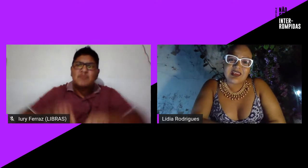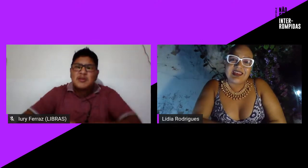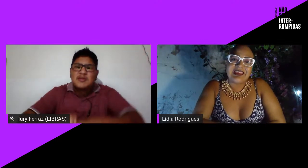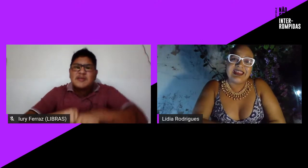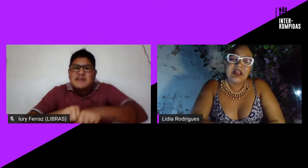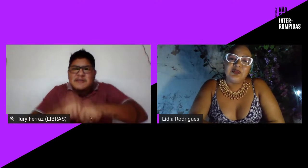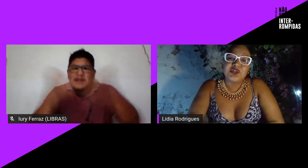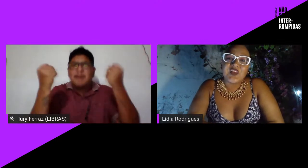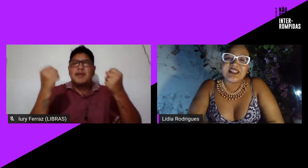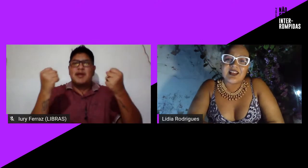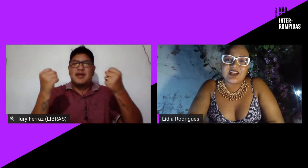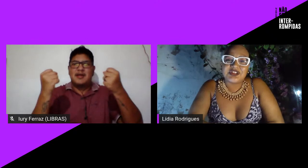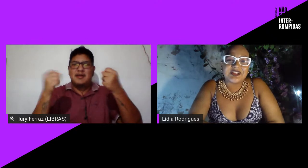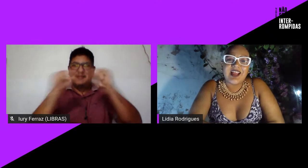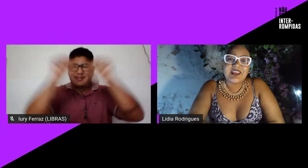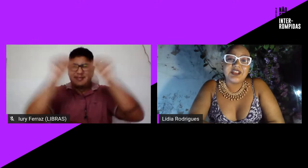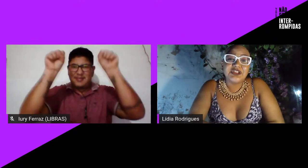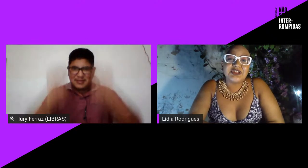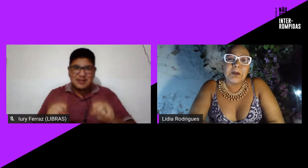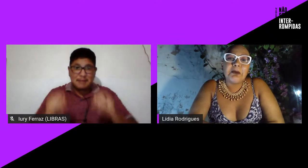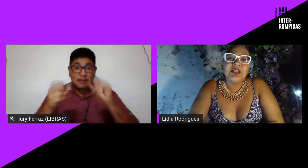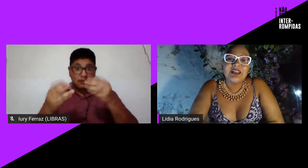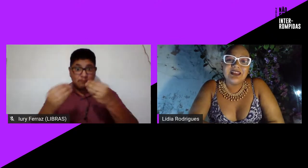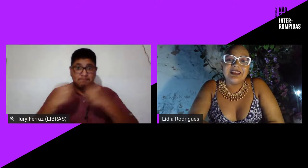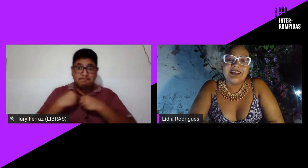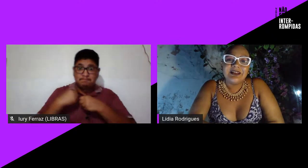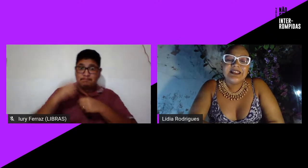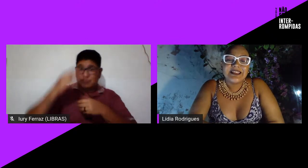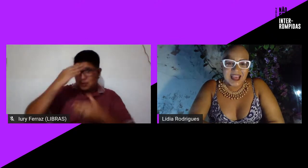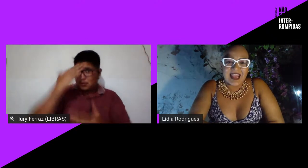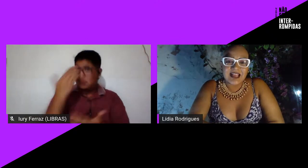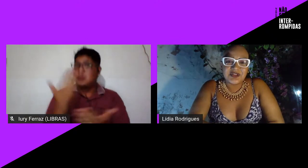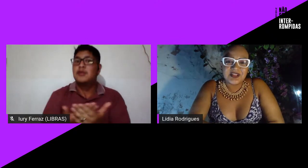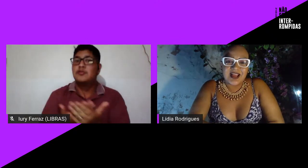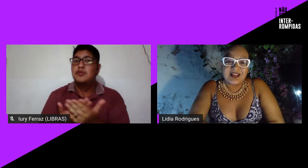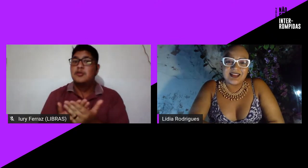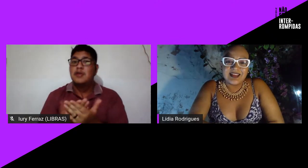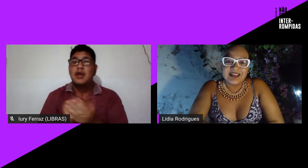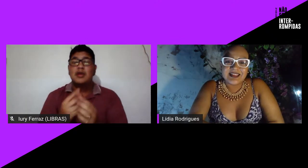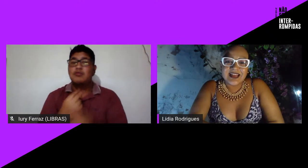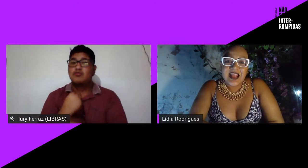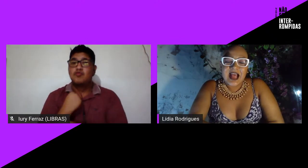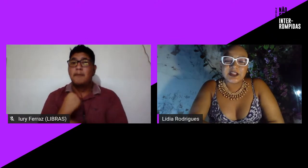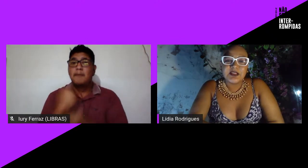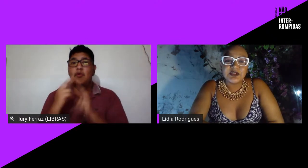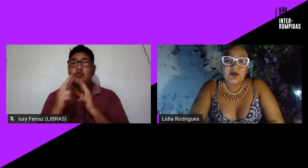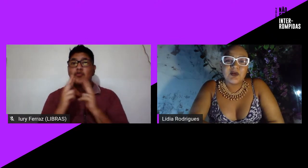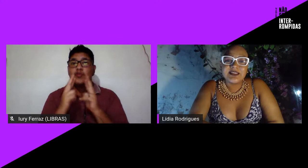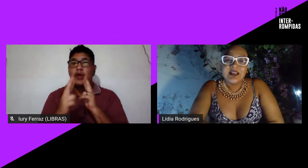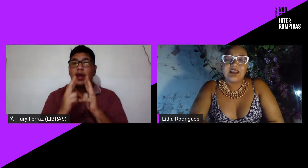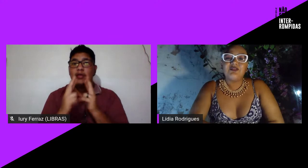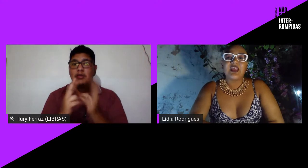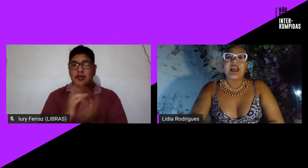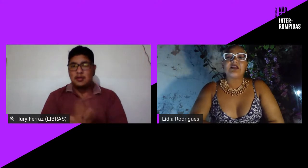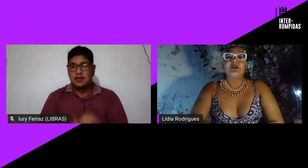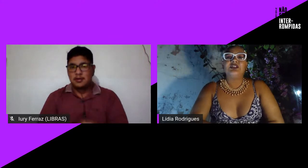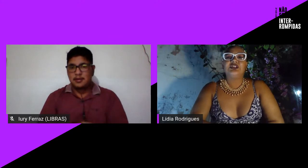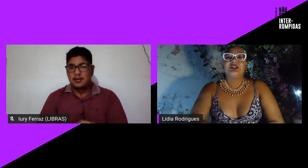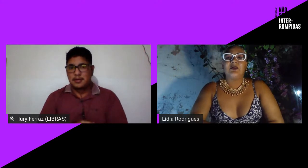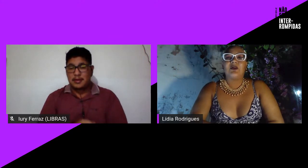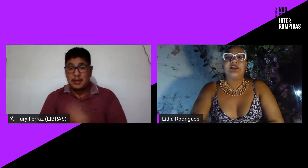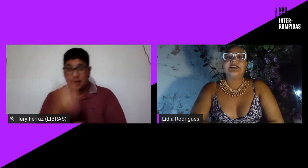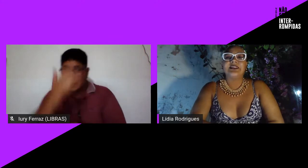que nos fez acreditar que a gente não poderia se relacionar né entre as pessoas que